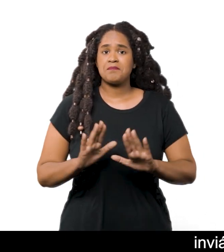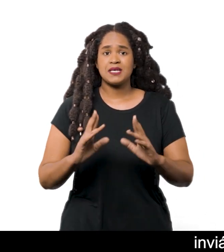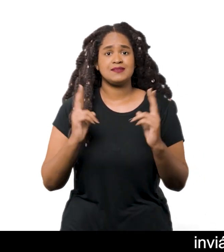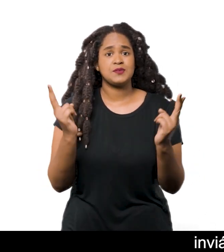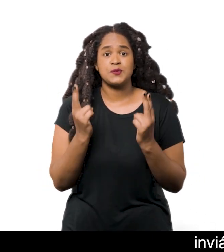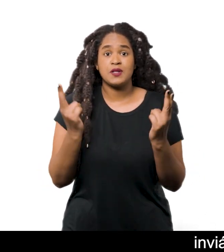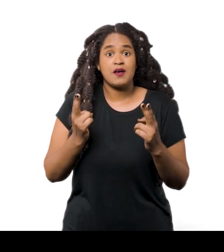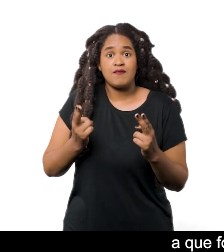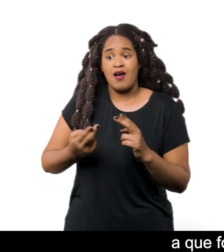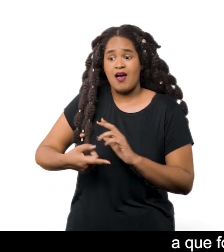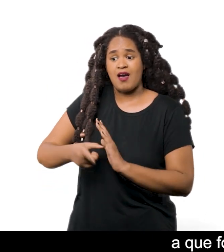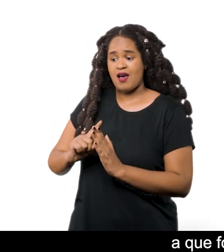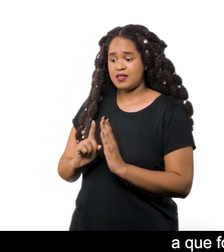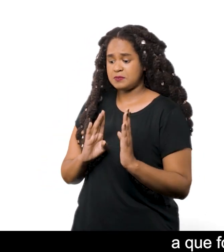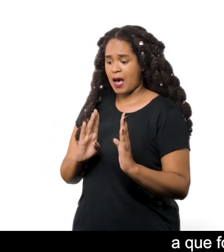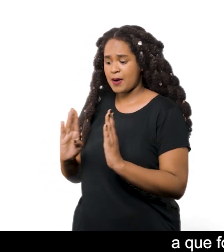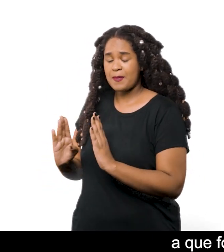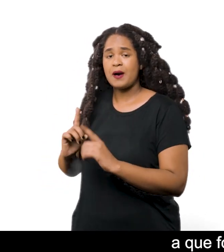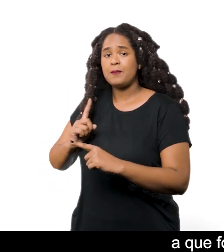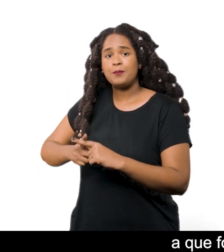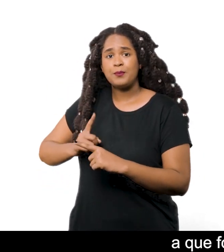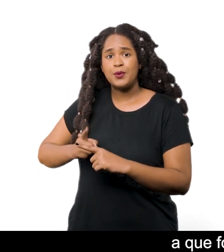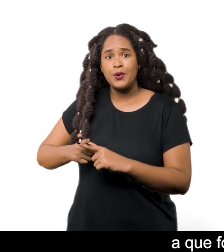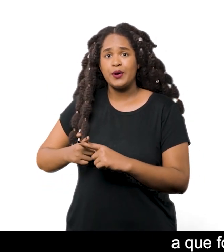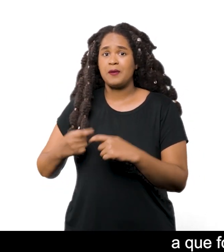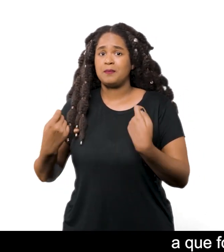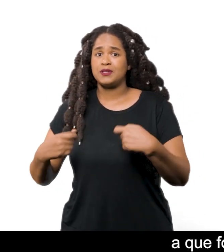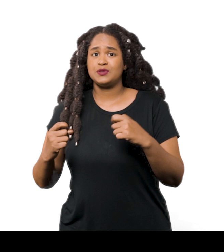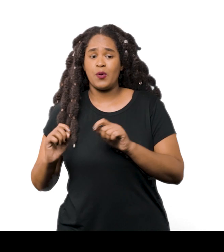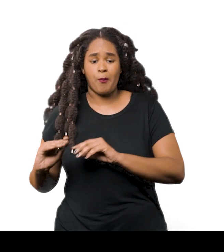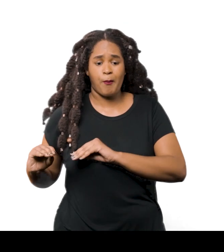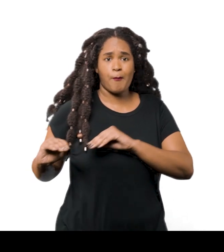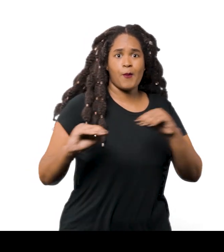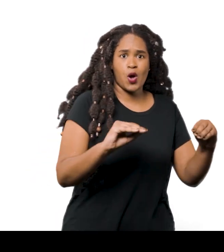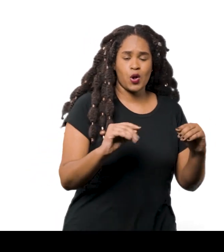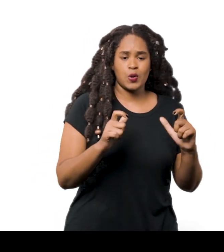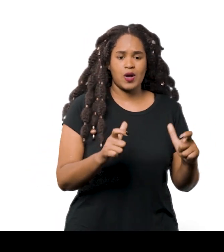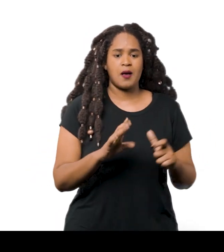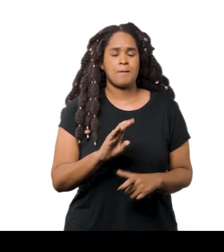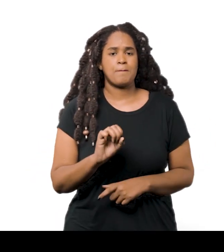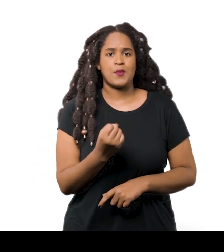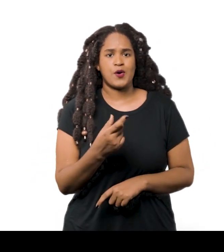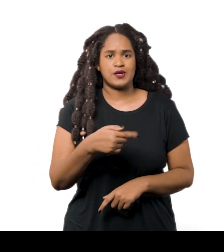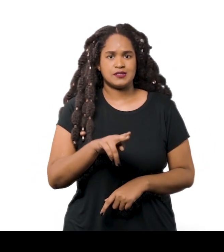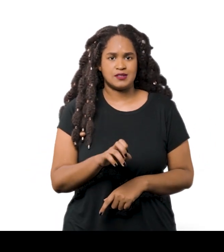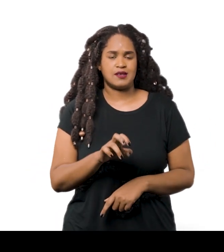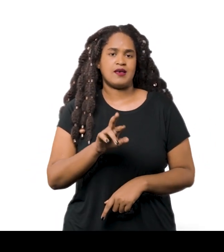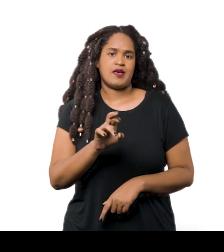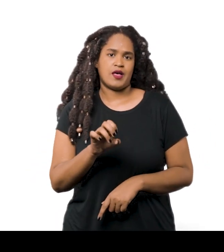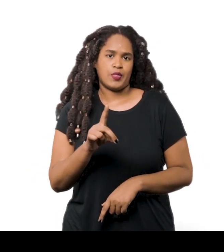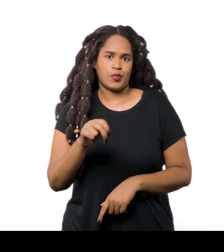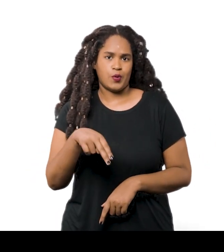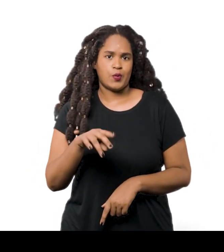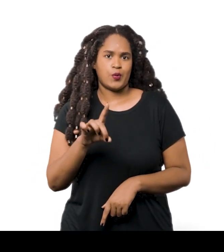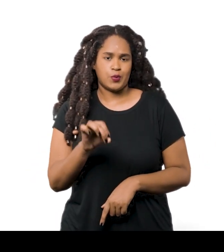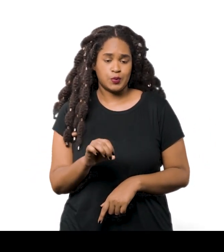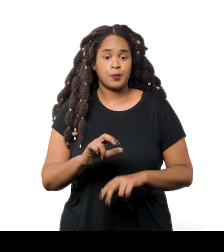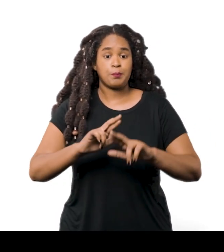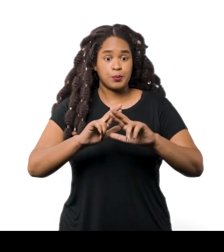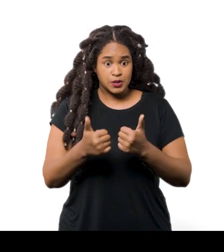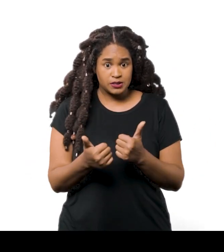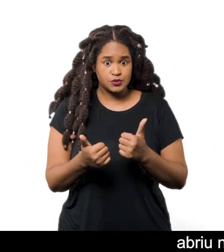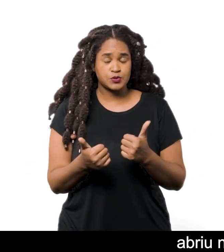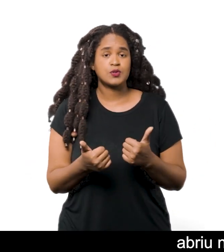às condições precárias a que foram submetidas em bosque redondo Assim, a introdução da lã